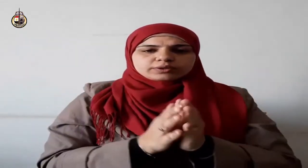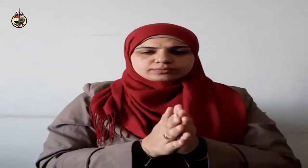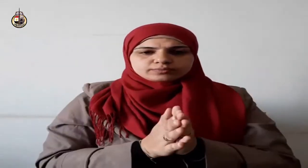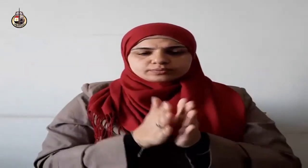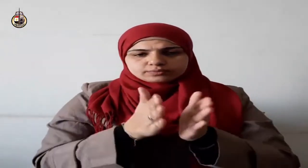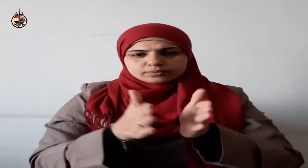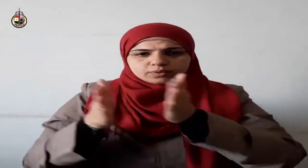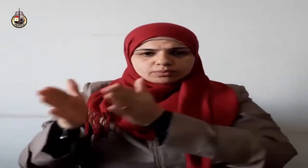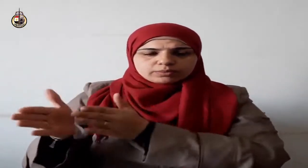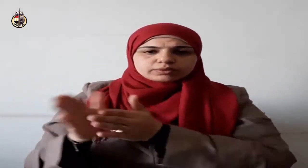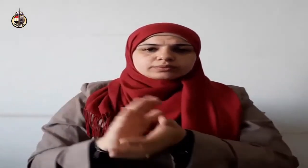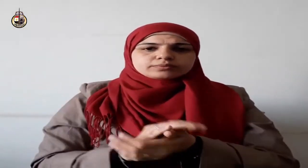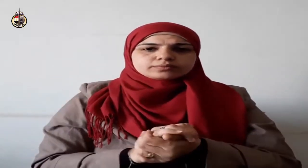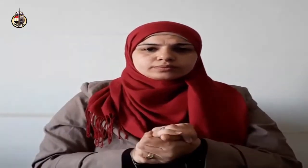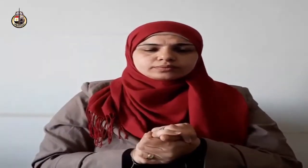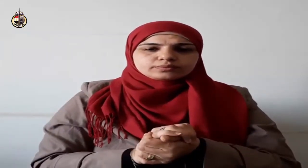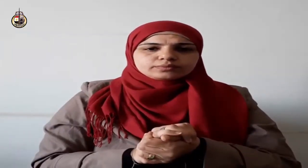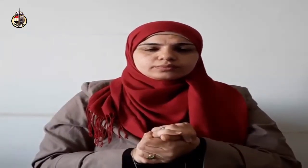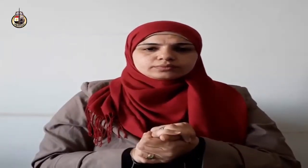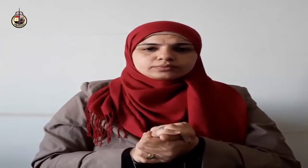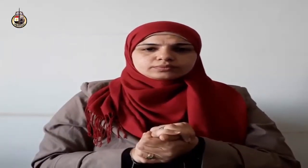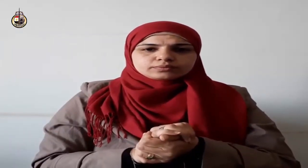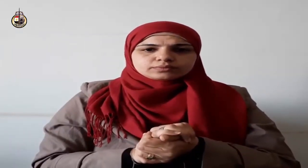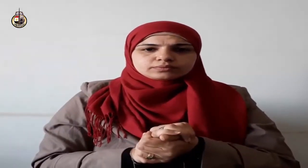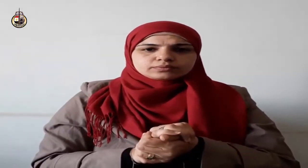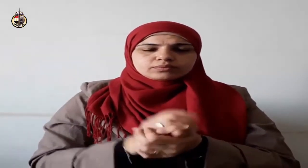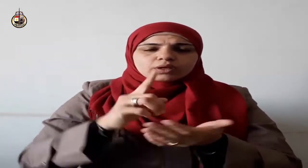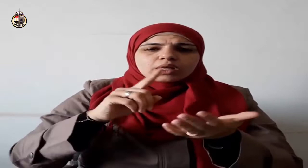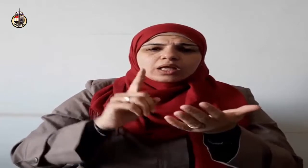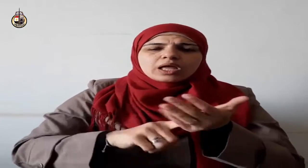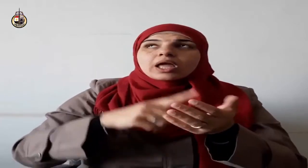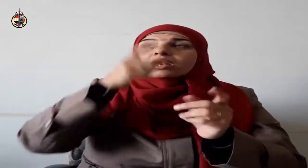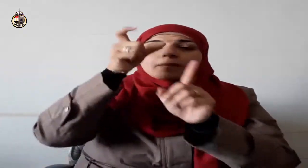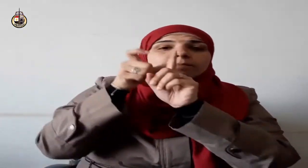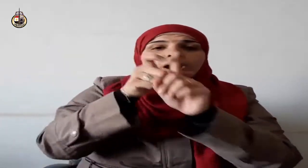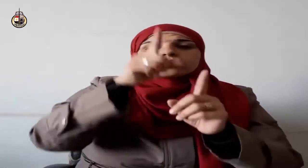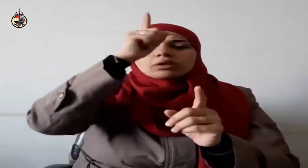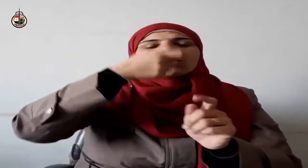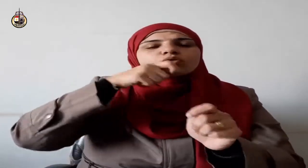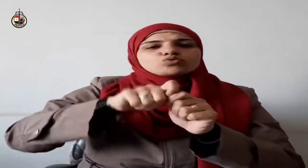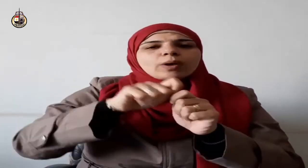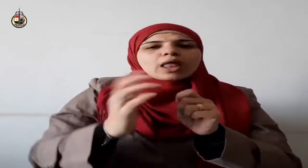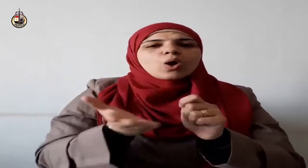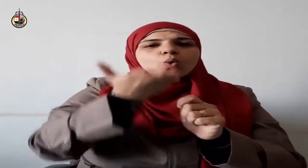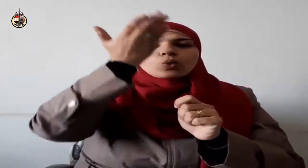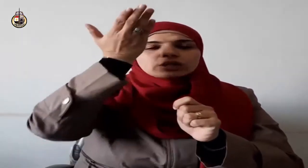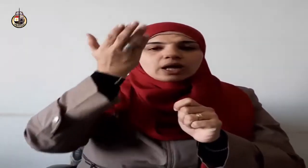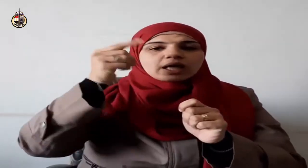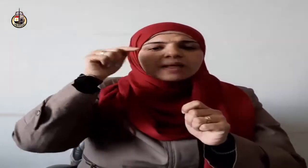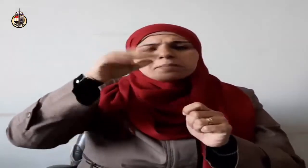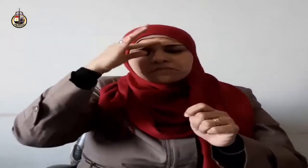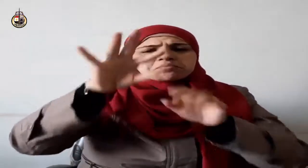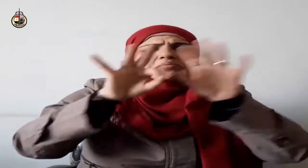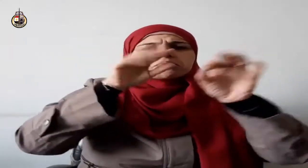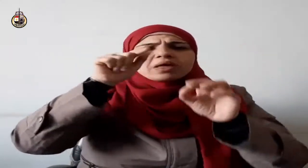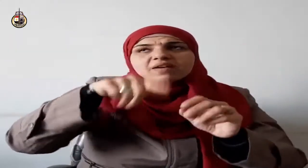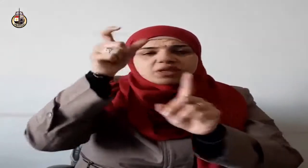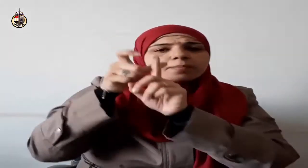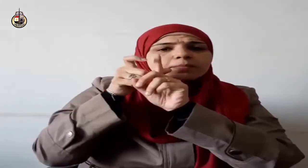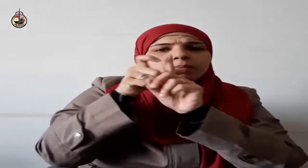ينزل من السماء وما يعرج فيها وهو معكم أينما كنتم والله